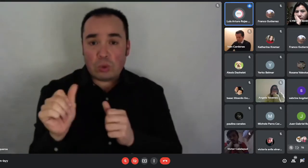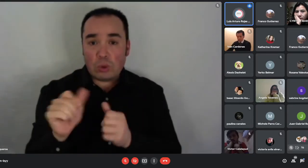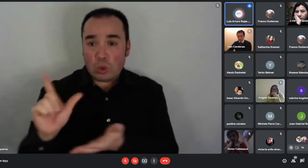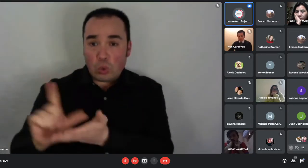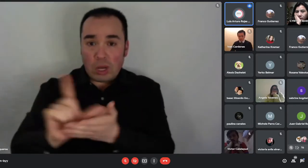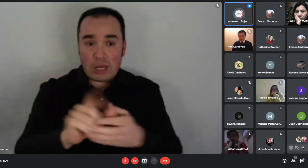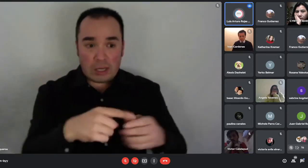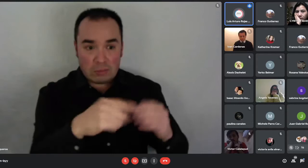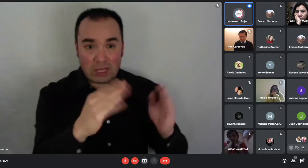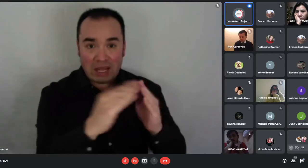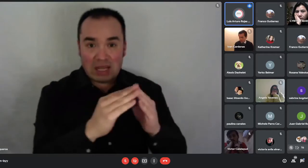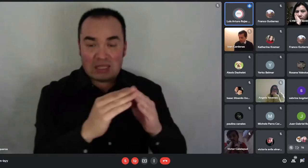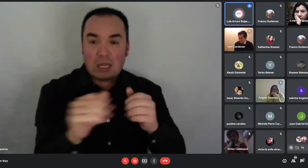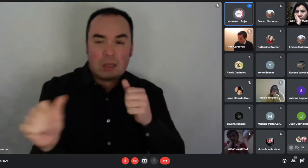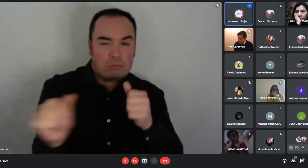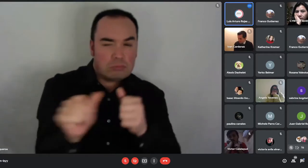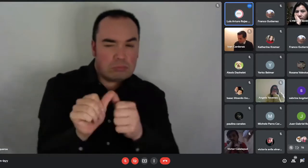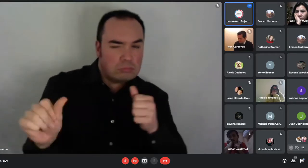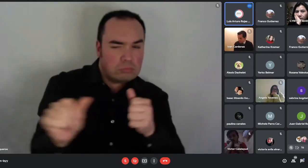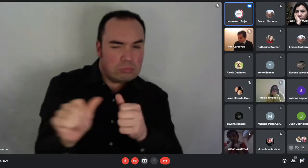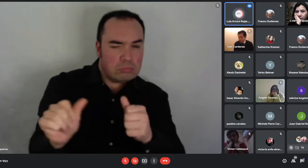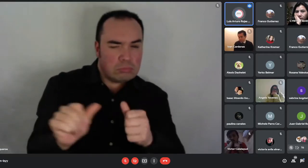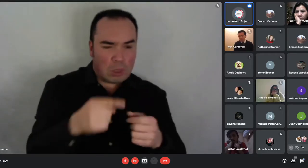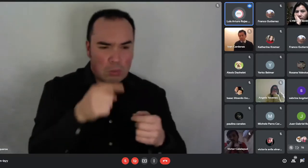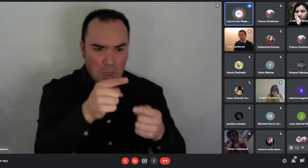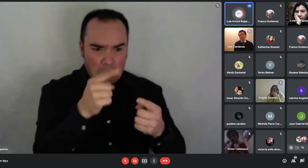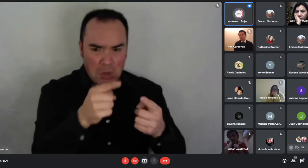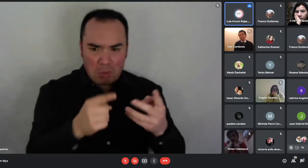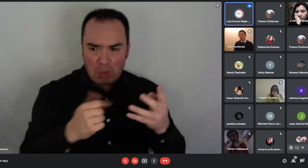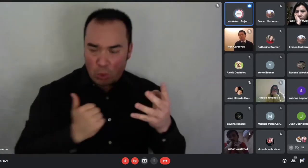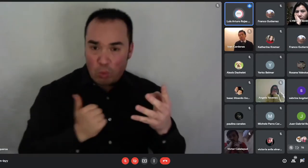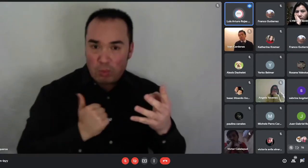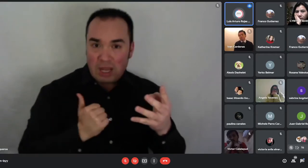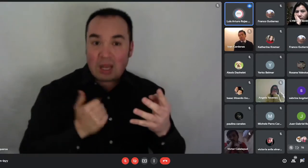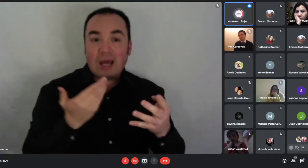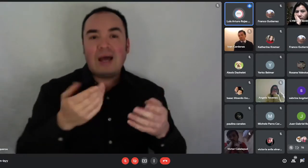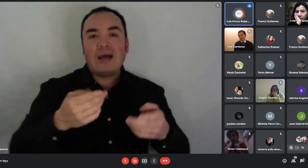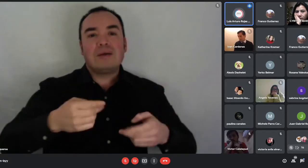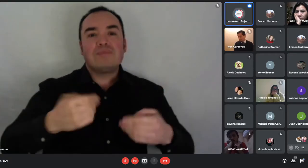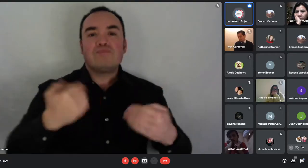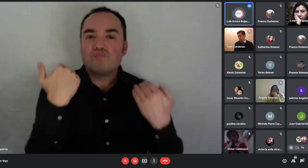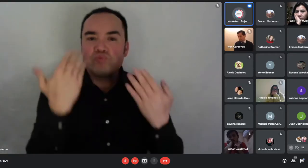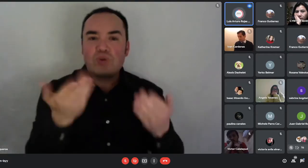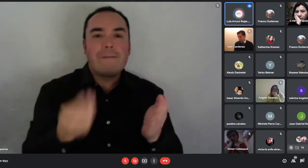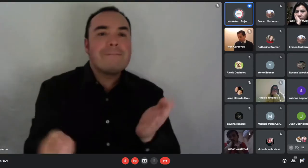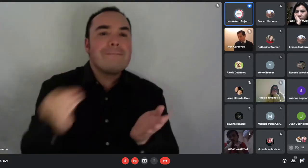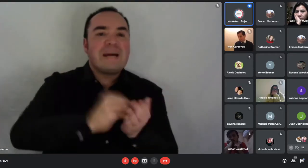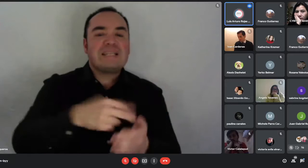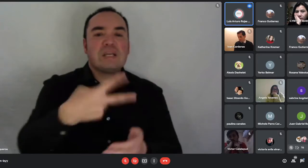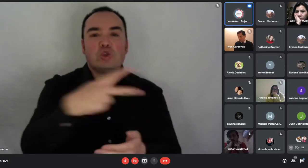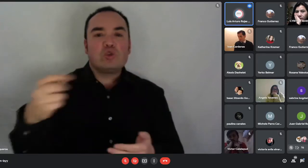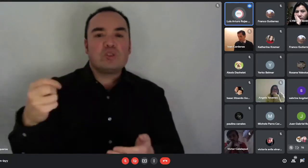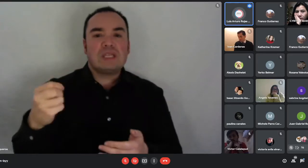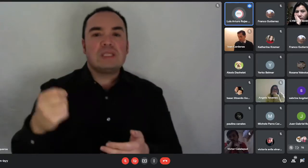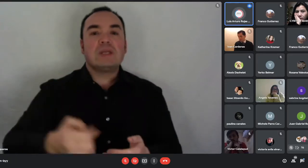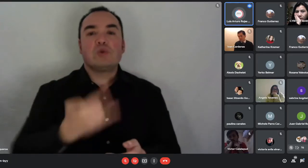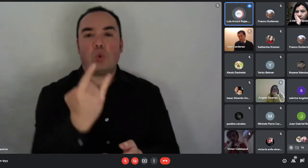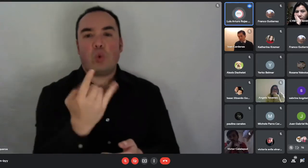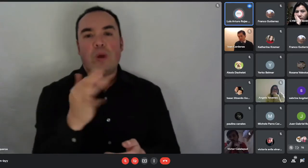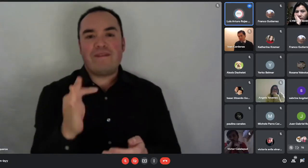se le asignarían 200 unidades de fomento adicionales para que su subsidio pueda incrementarse. En el caso de